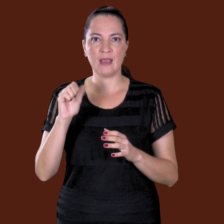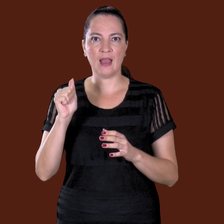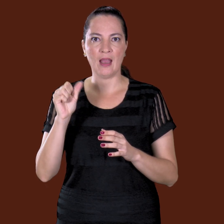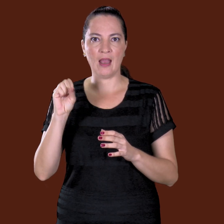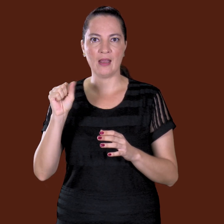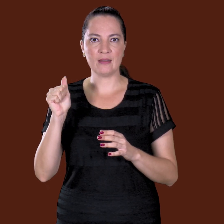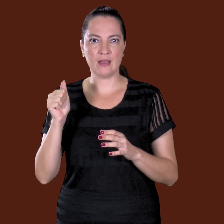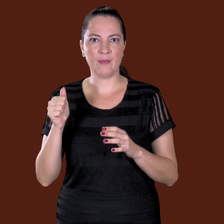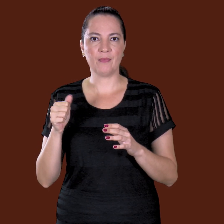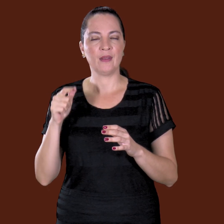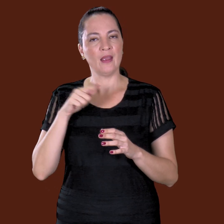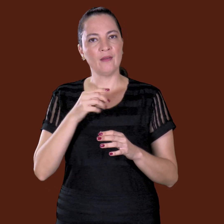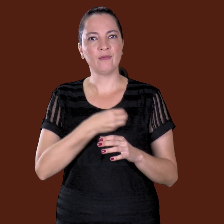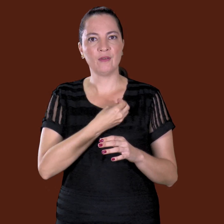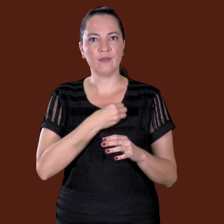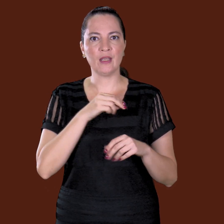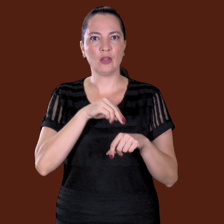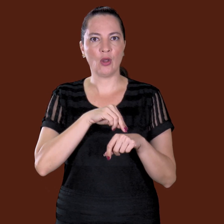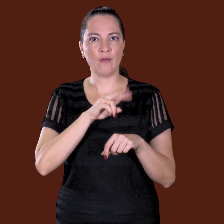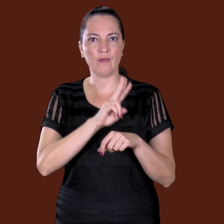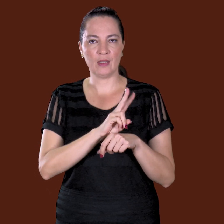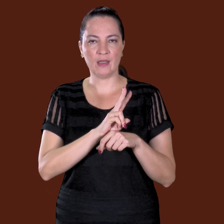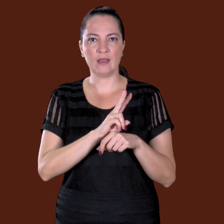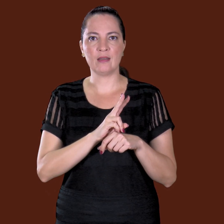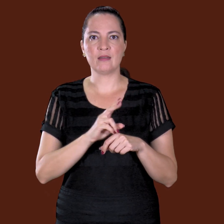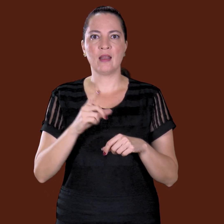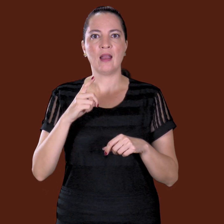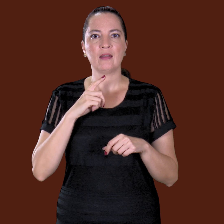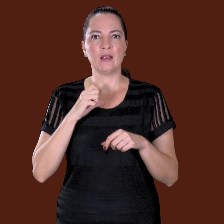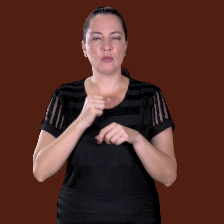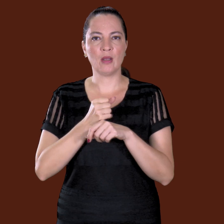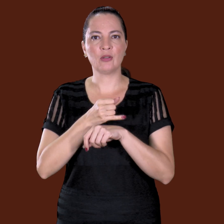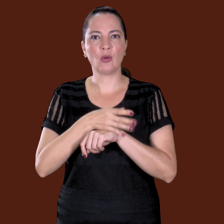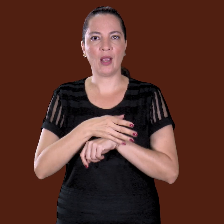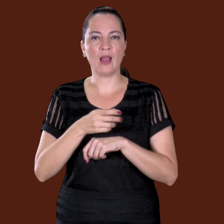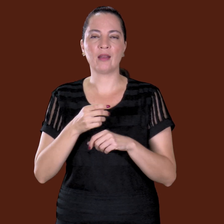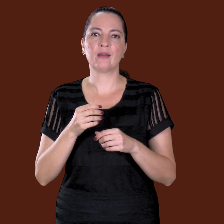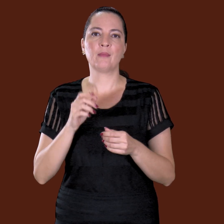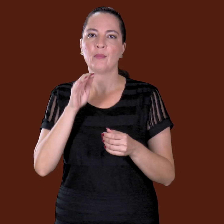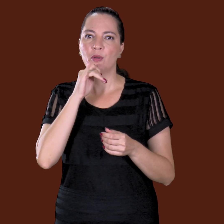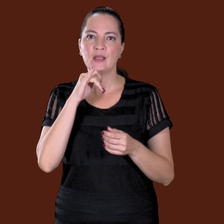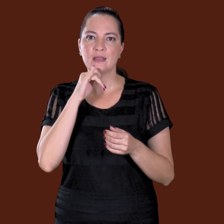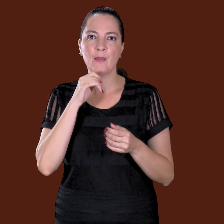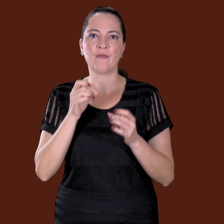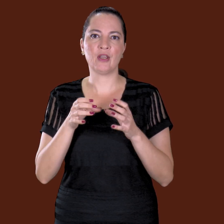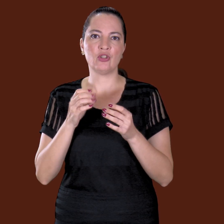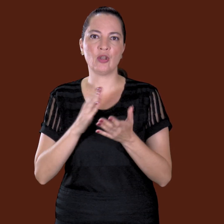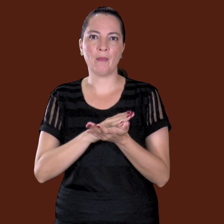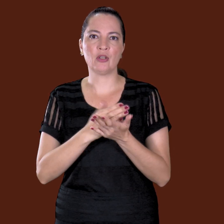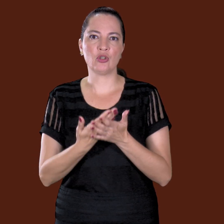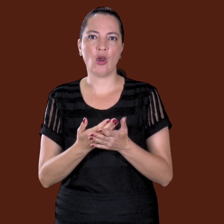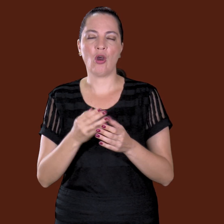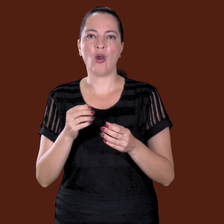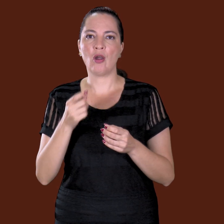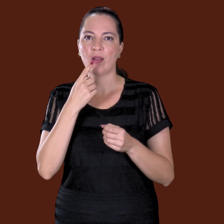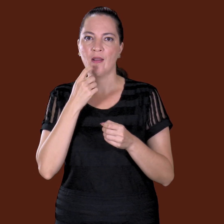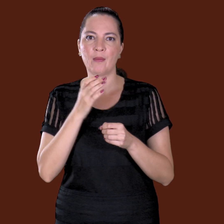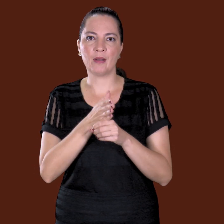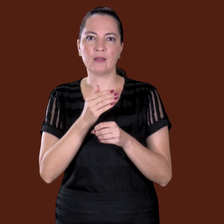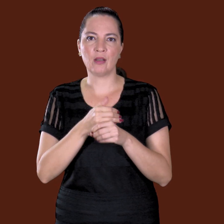vinha de madrugada, na caminhonetinha, cheia de caixa de mandioca, caixa de tomate, tava pra vender. Era cantão, não existia Seasa. Isso tem muitos